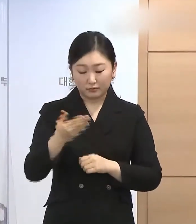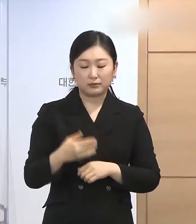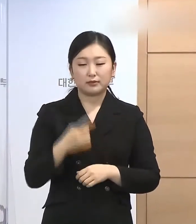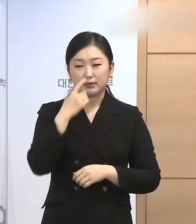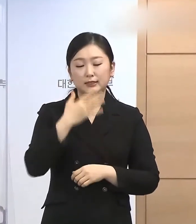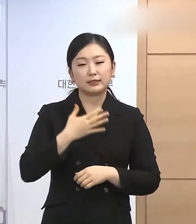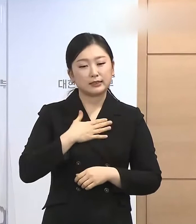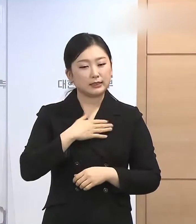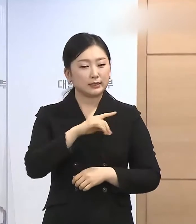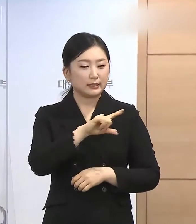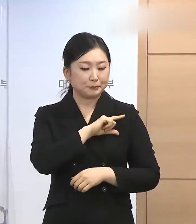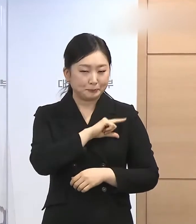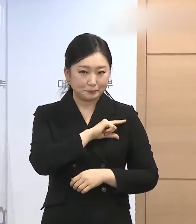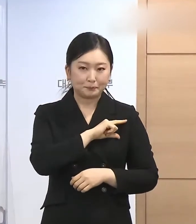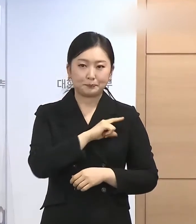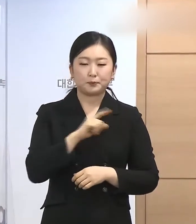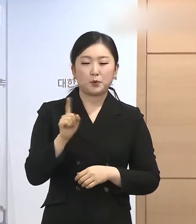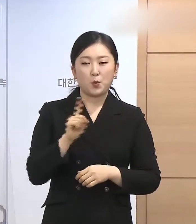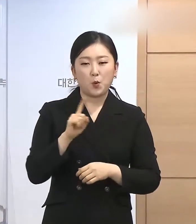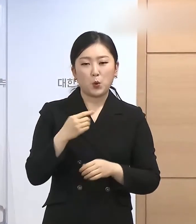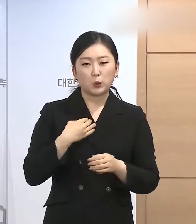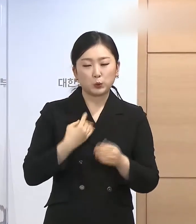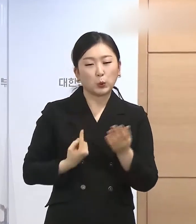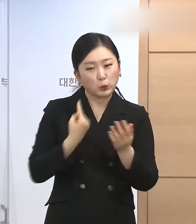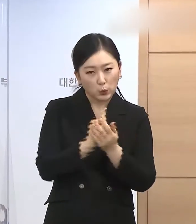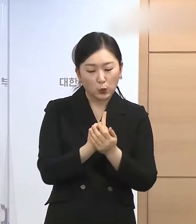성함을 밝히시고 질의해 주시면 감사하겠습니다.